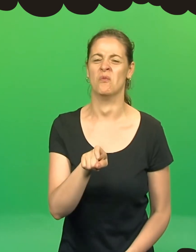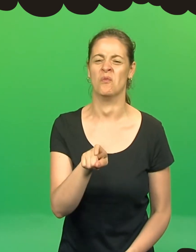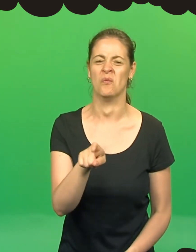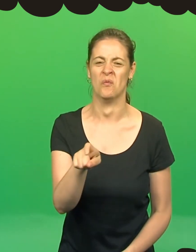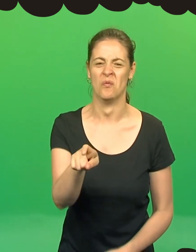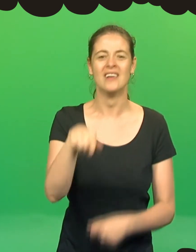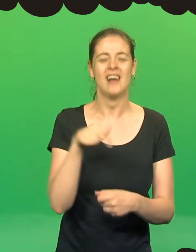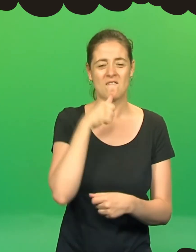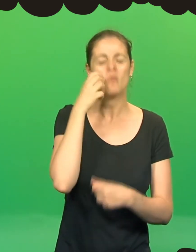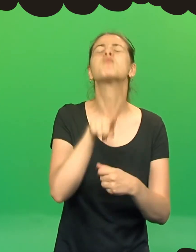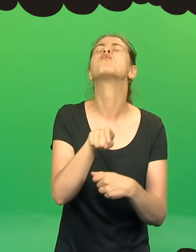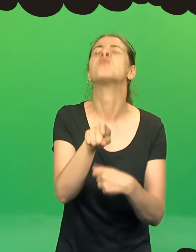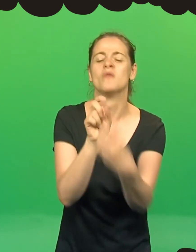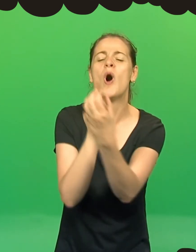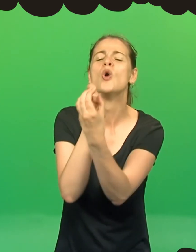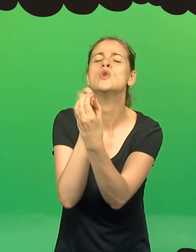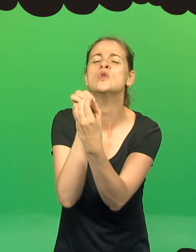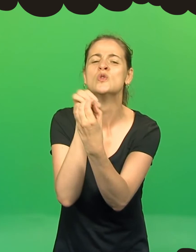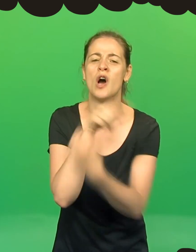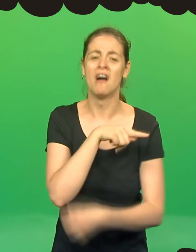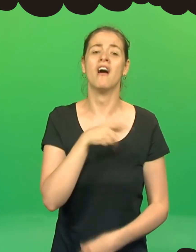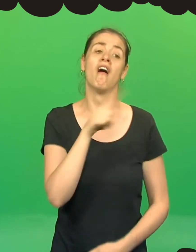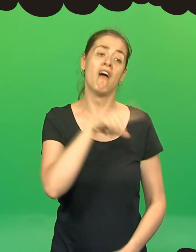crescia muito mais rápido. E estava muito bonita.